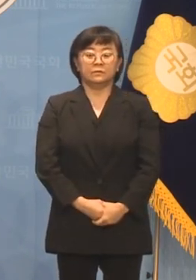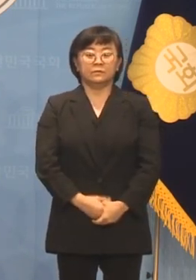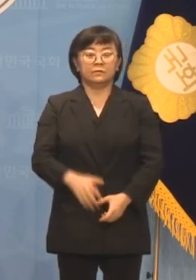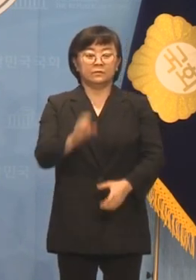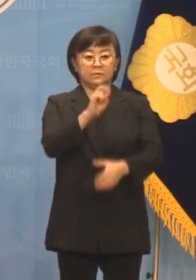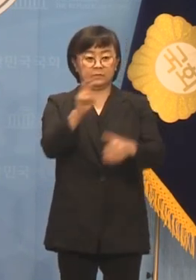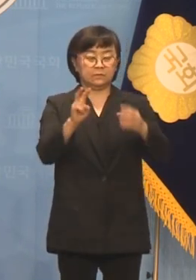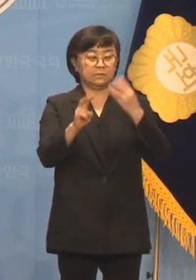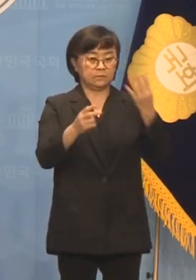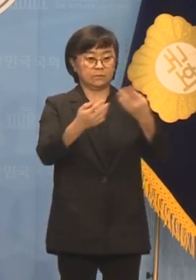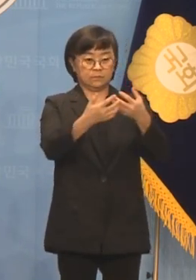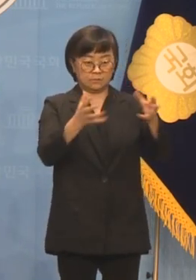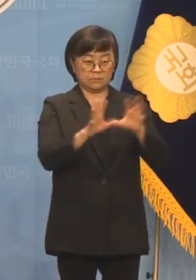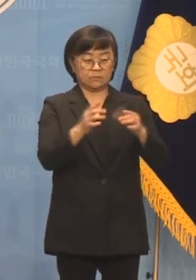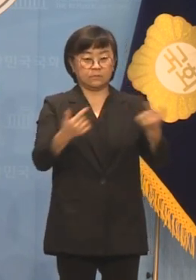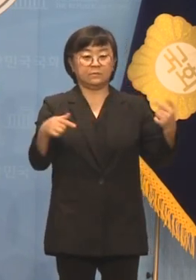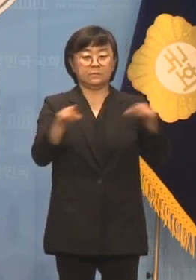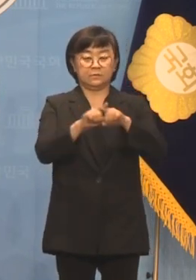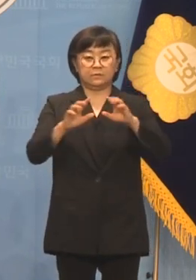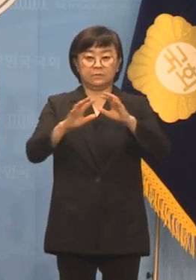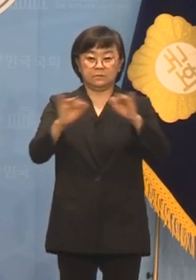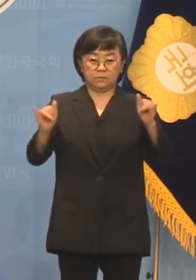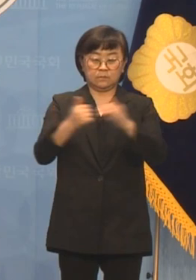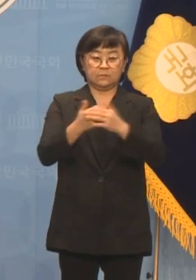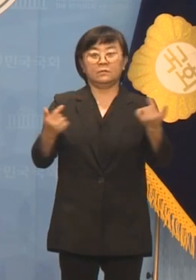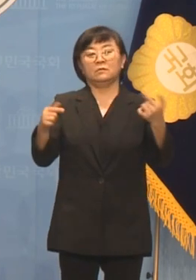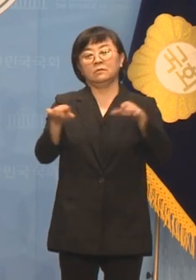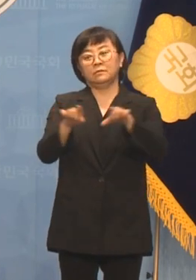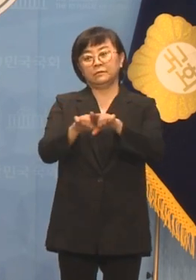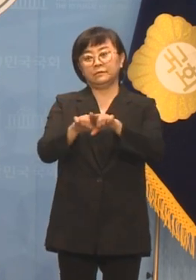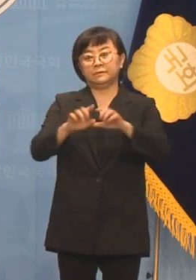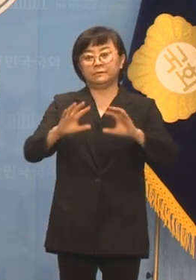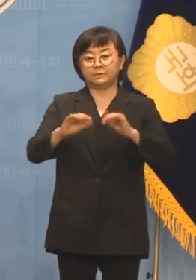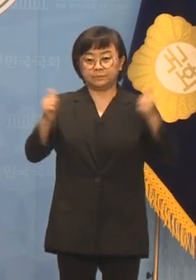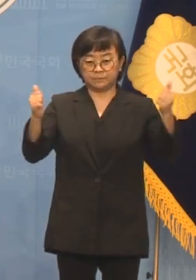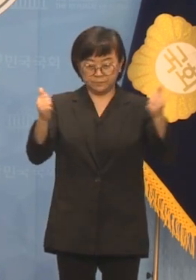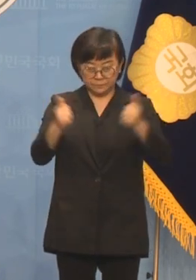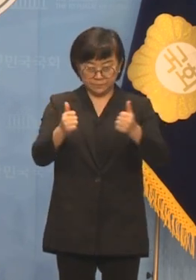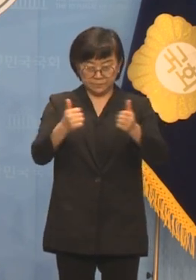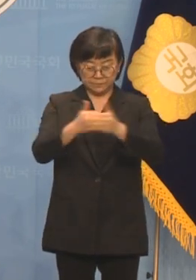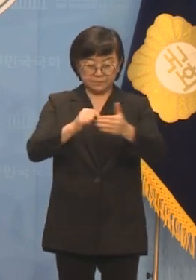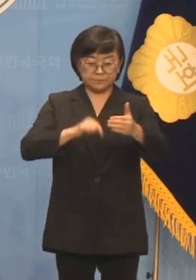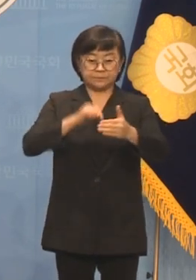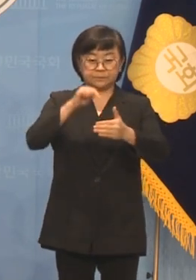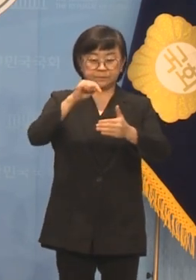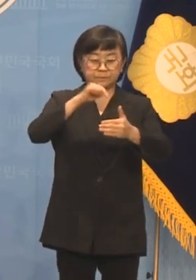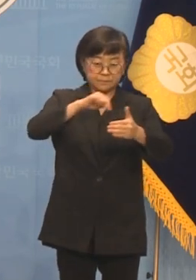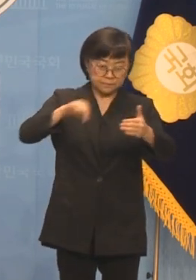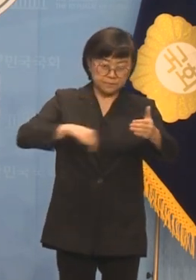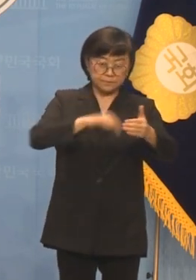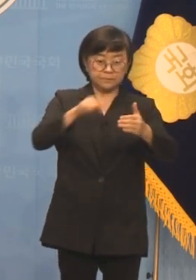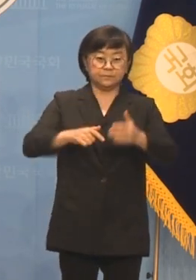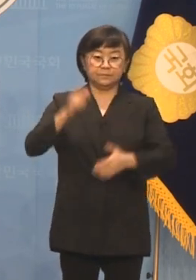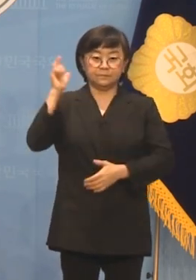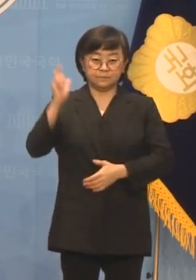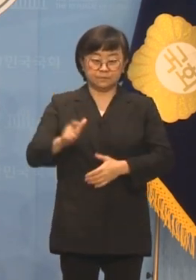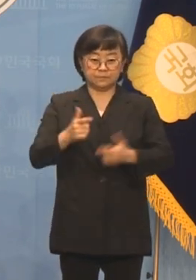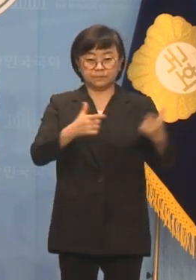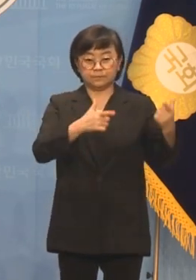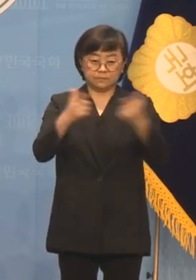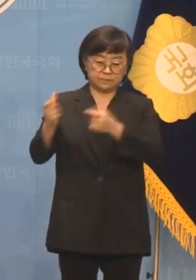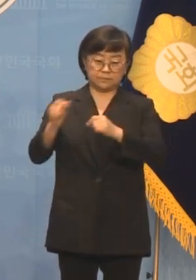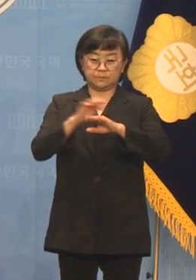야사당과 함께 국민과 함께 국회 내외적으로 강력 공동